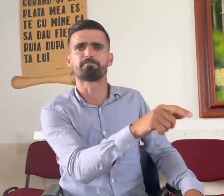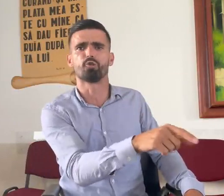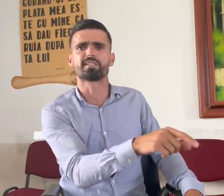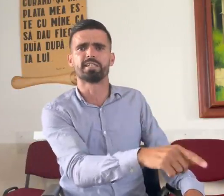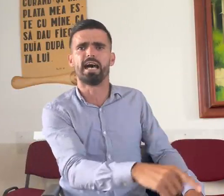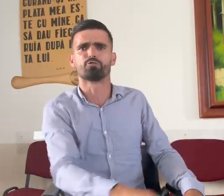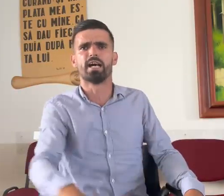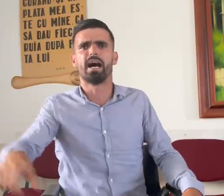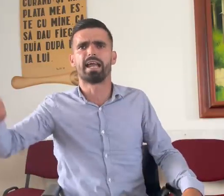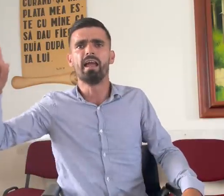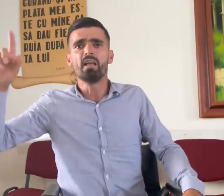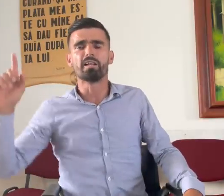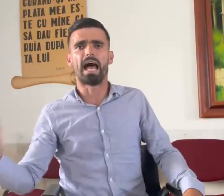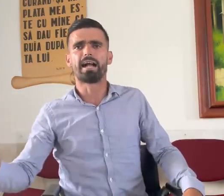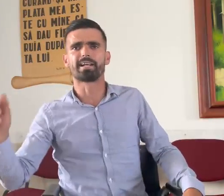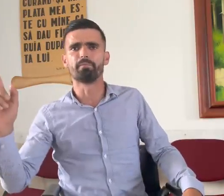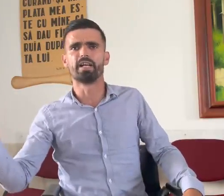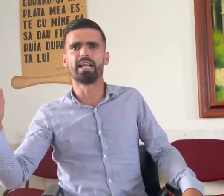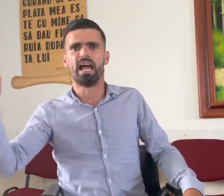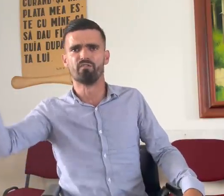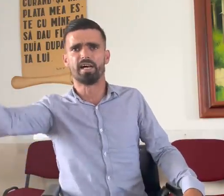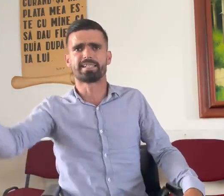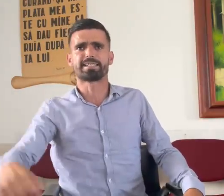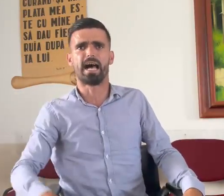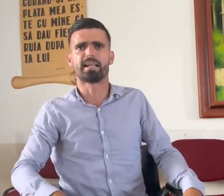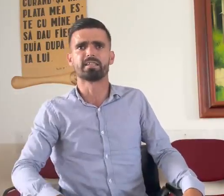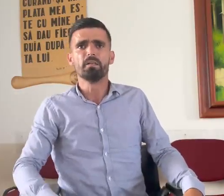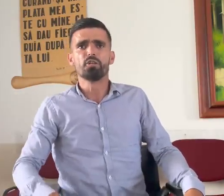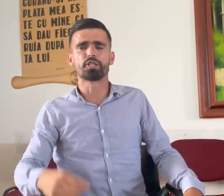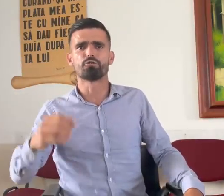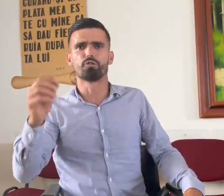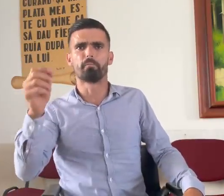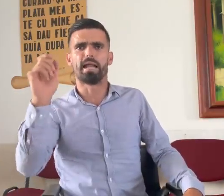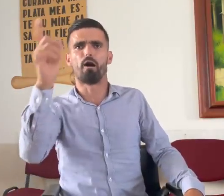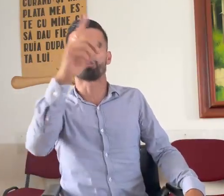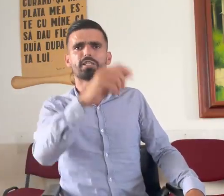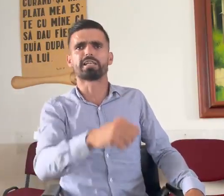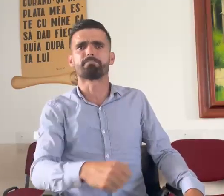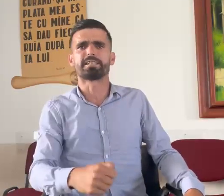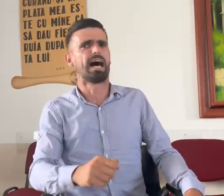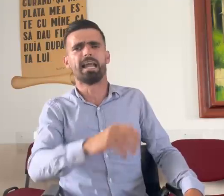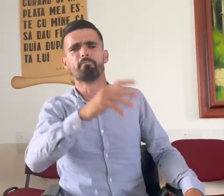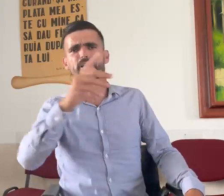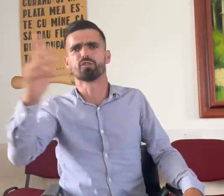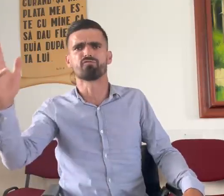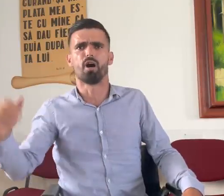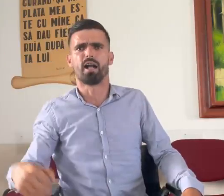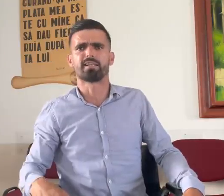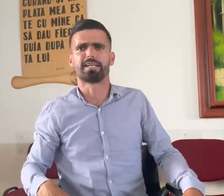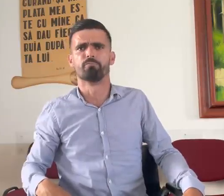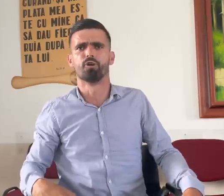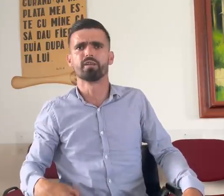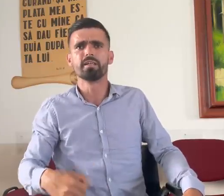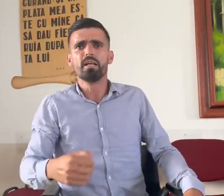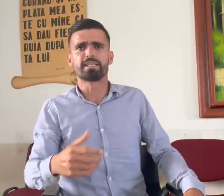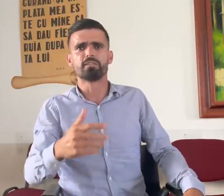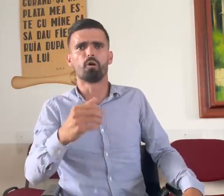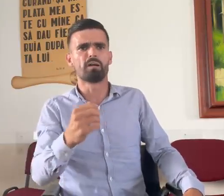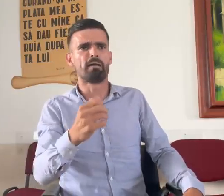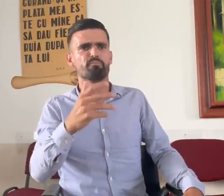spus în adunare, lacrimile le-am vărsat și pe la uși de spital am bătut foarte mult. Când am